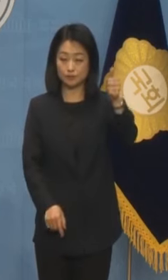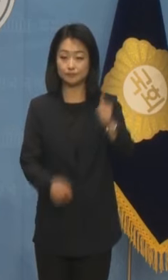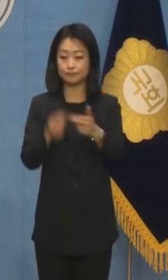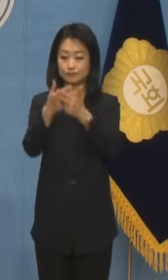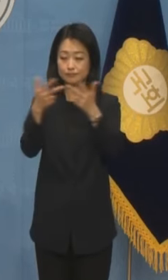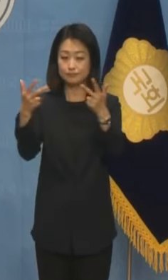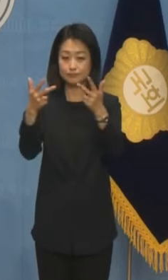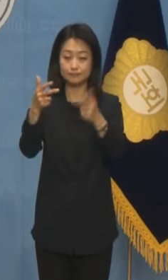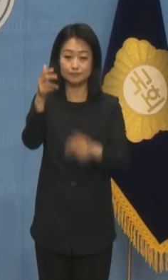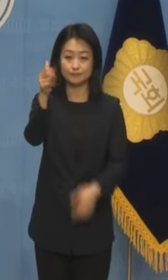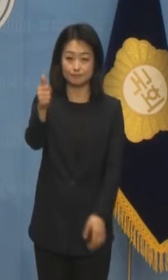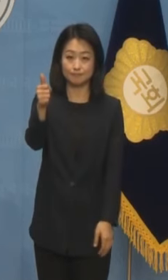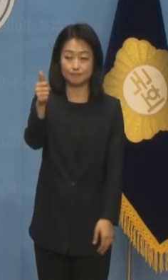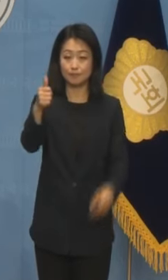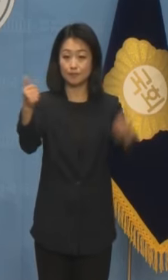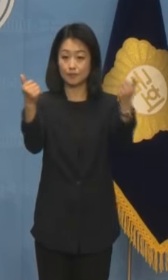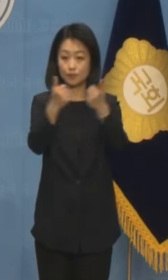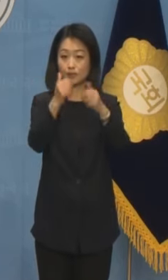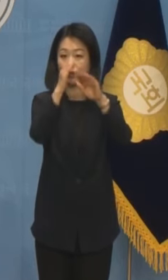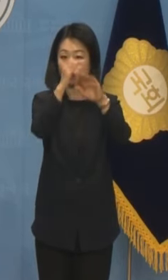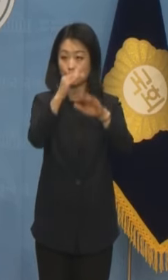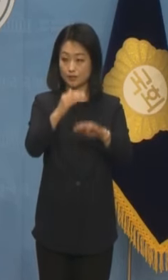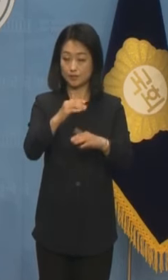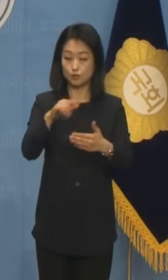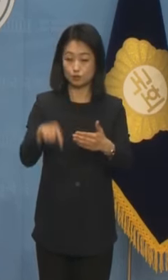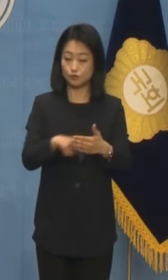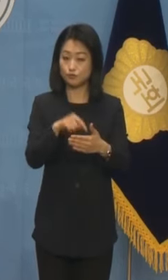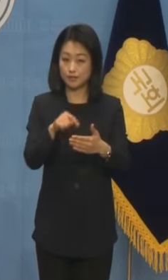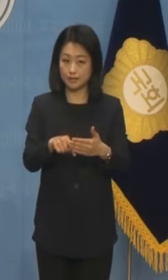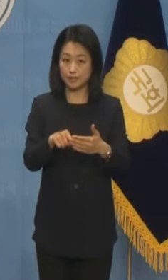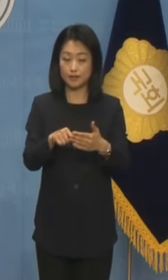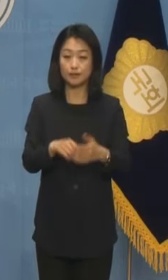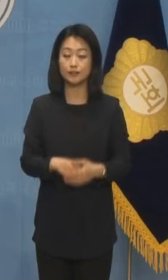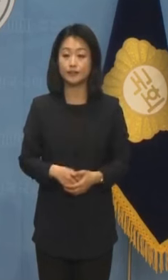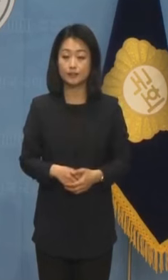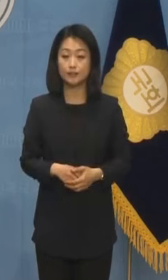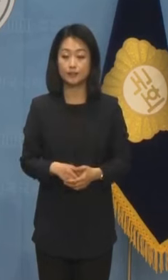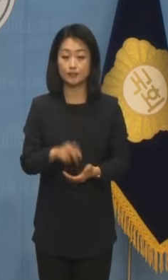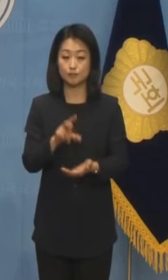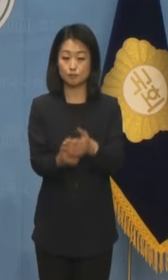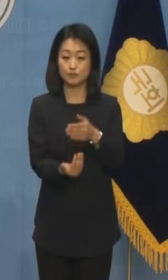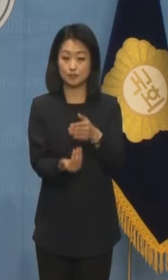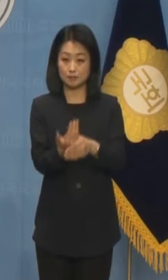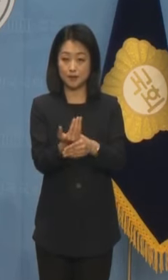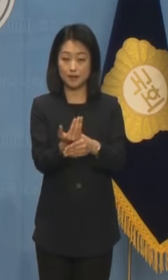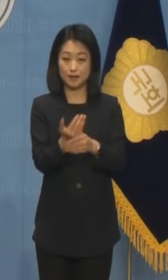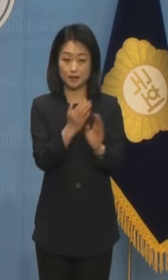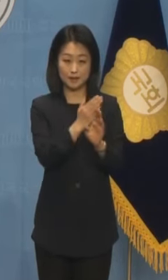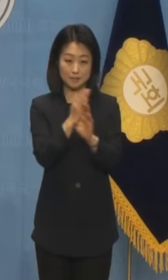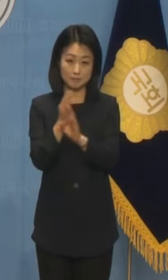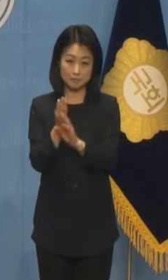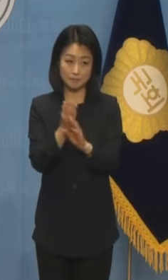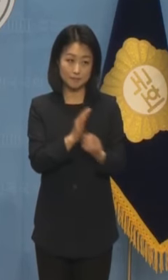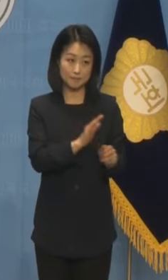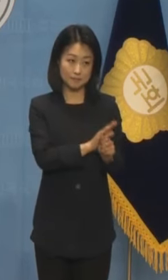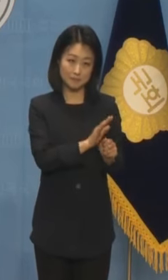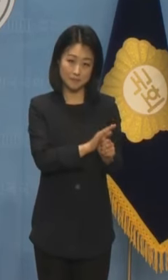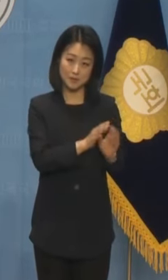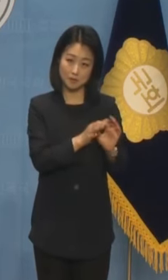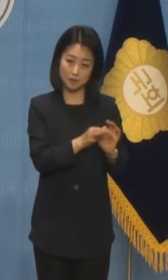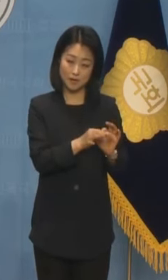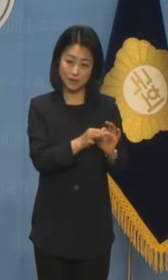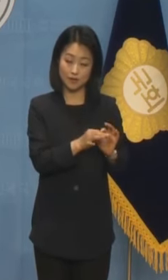민주당 대표의 회담 과정에서 일고 있는 비선 라인 과동과 관련된